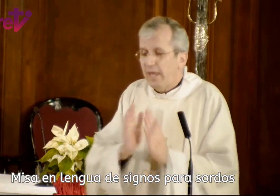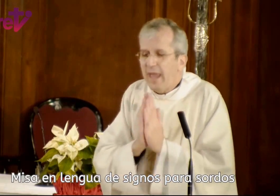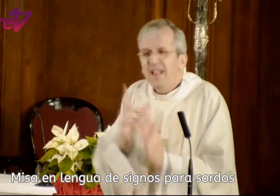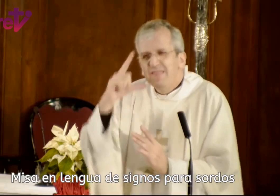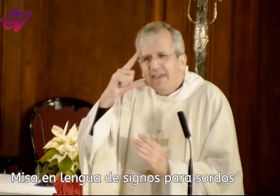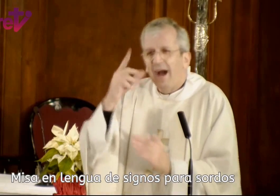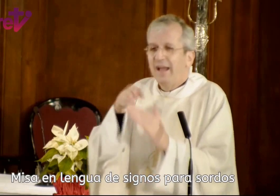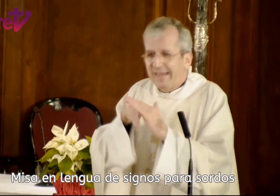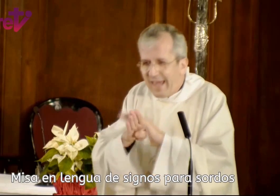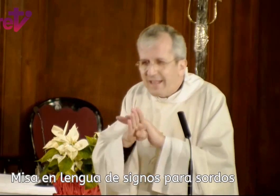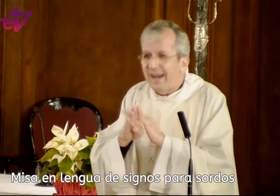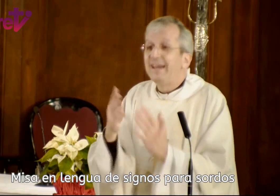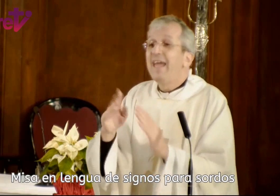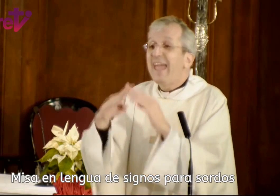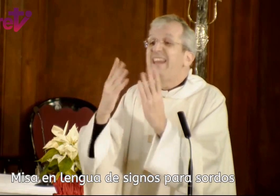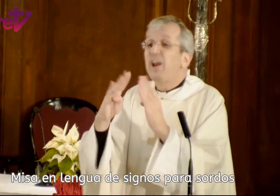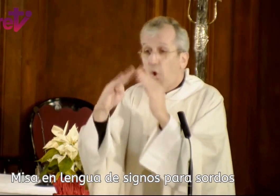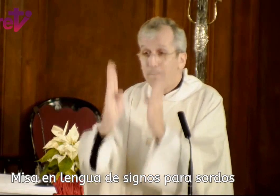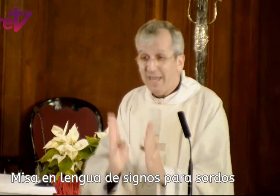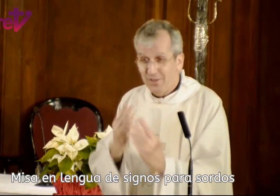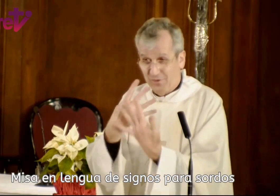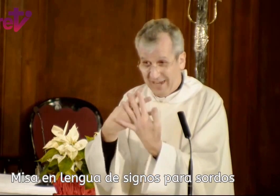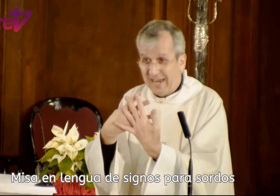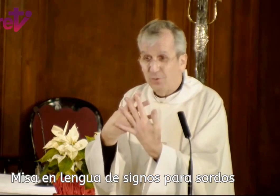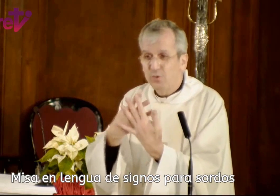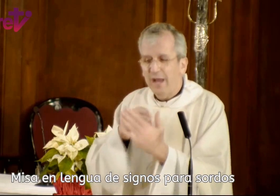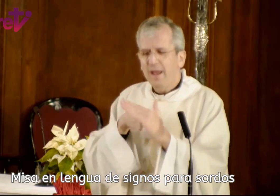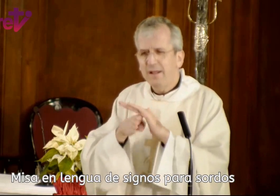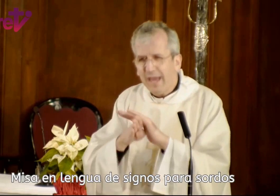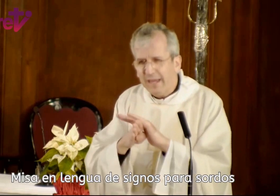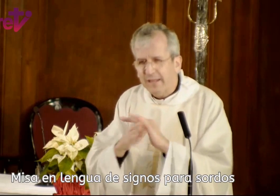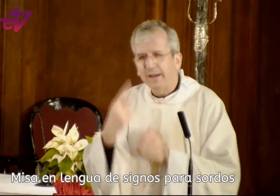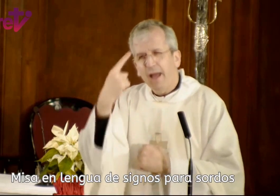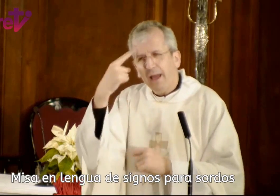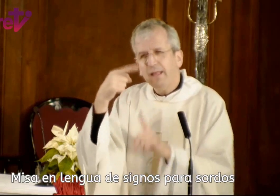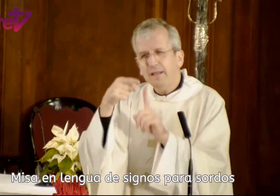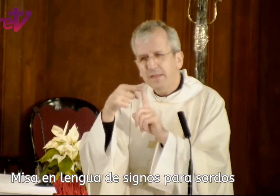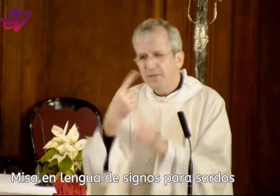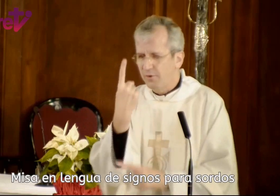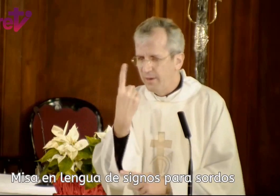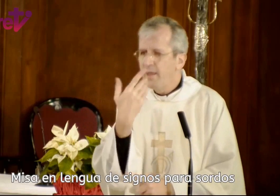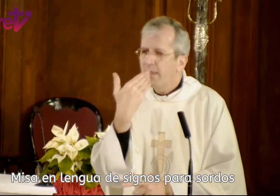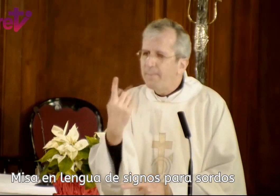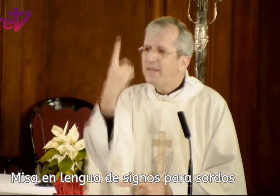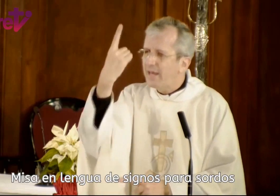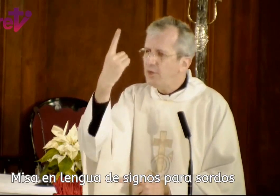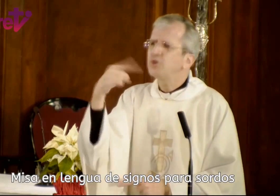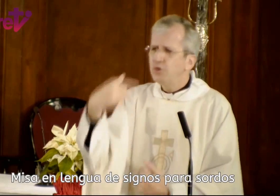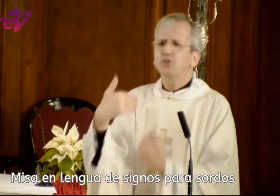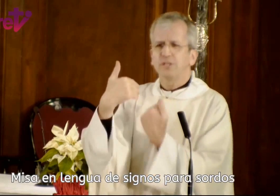que el día que entran en el convento, en la clausura, el día que entran, aquella intención que piden a Dios, Dios